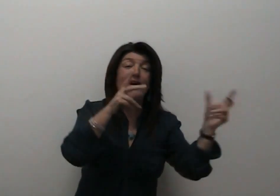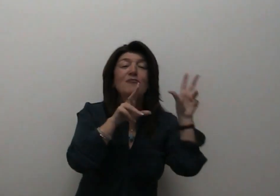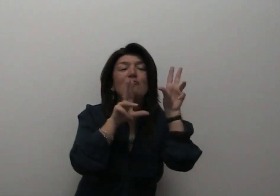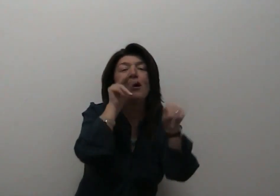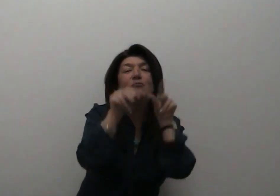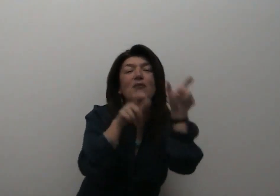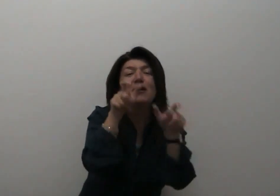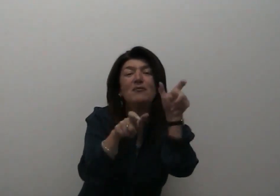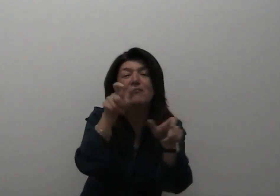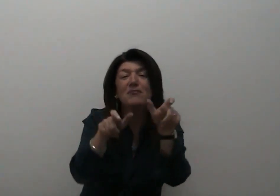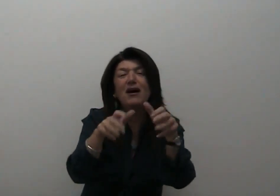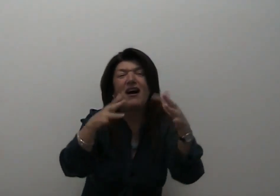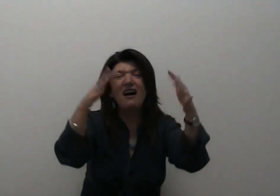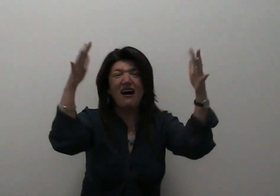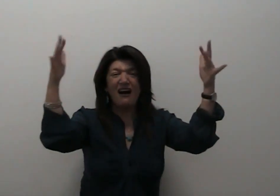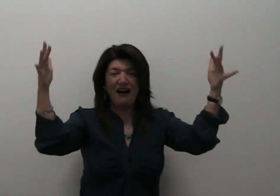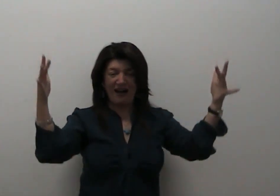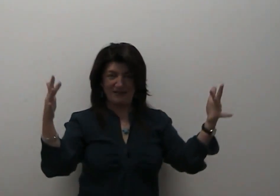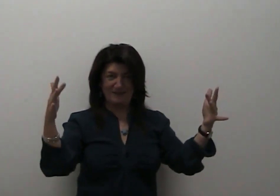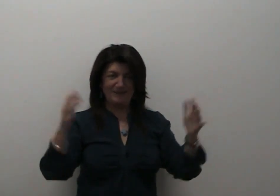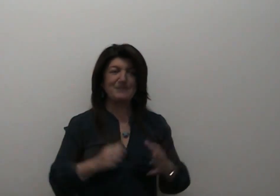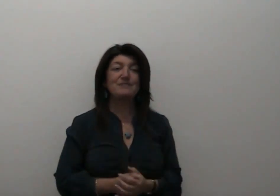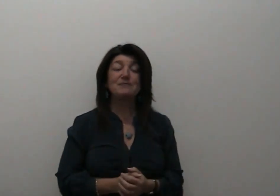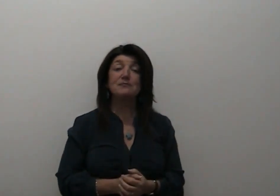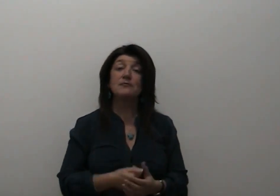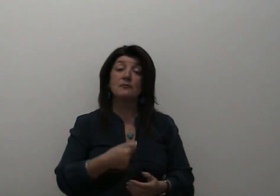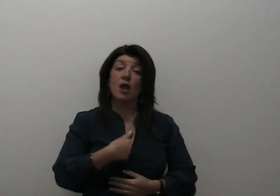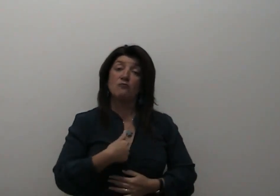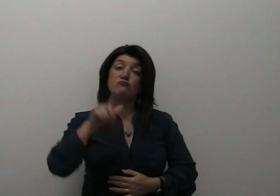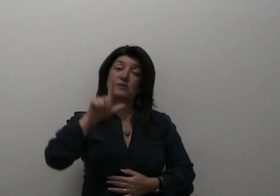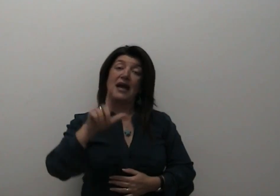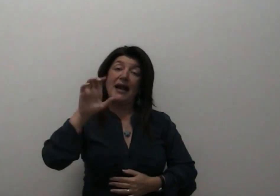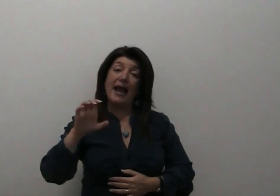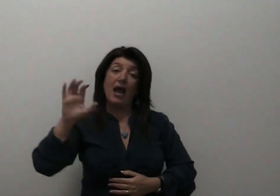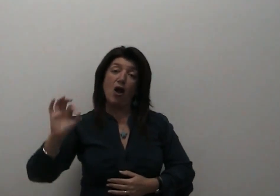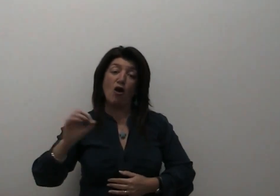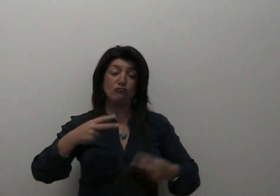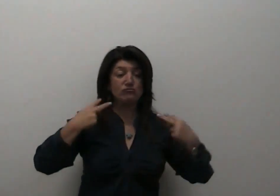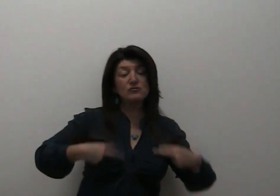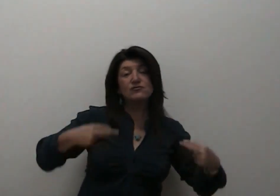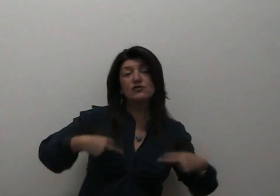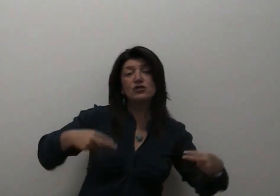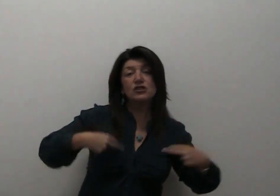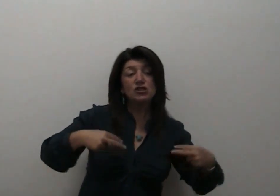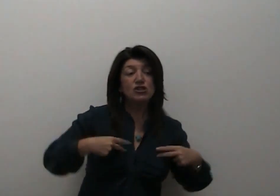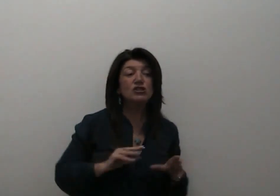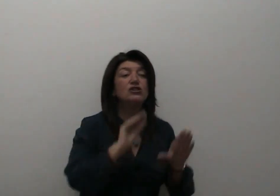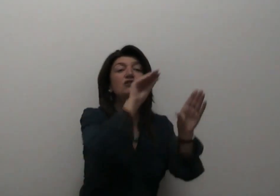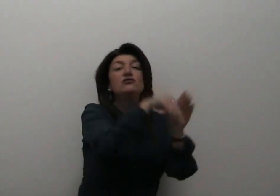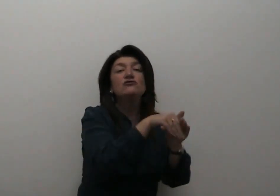Leo abita nel paese senza parole. Vorrebbe tanto avere nella scatola dei suoni